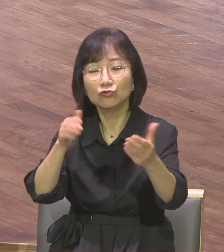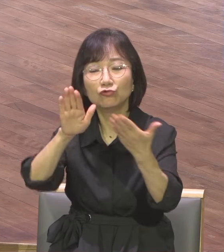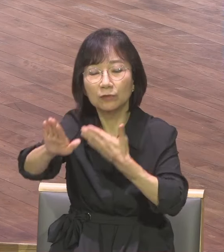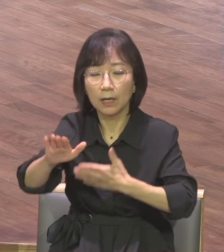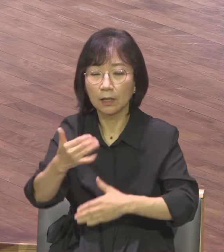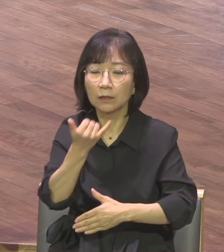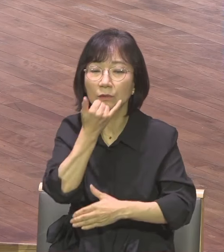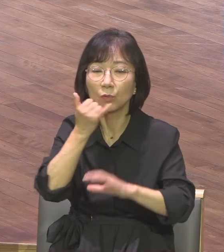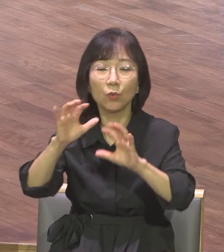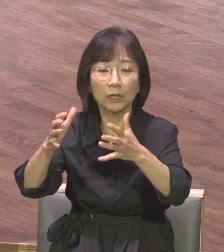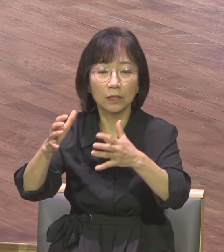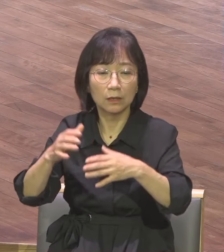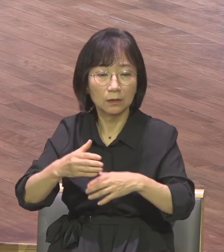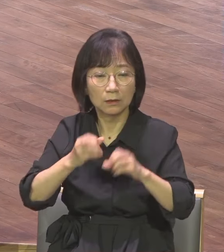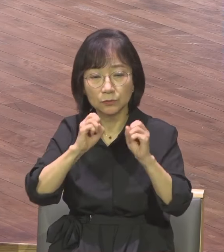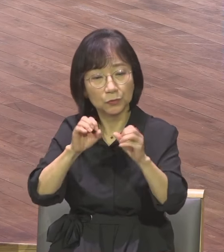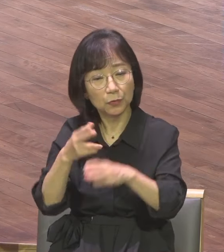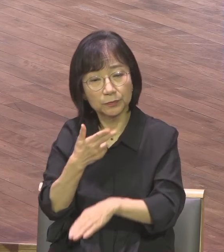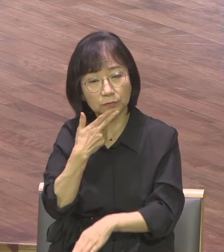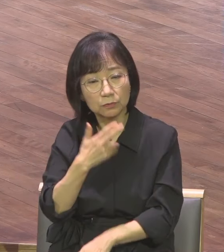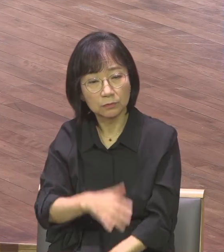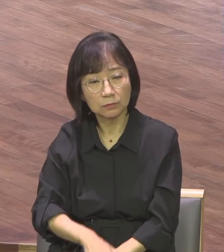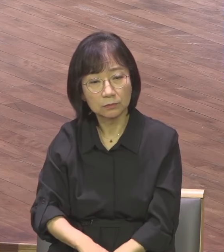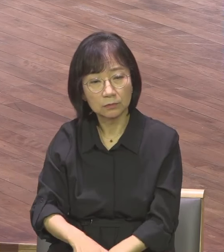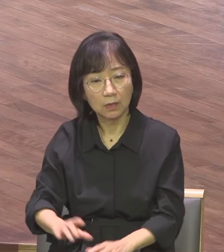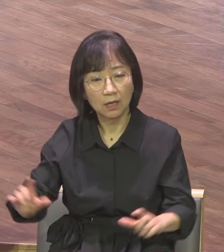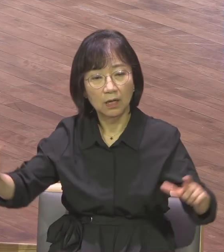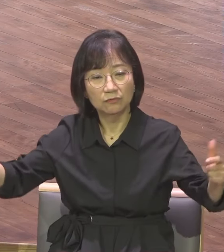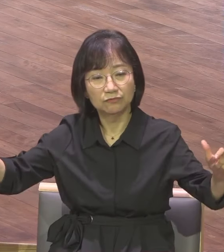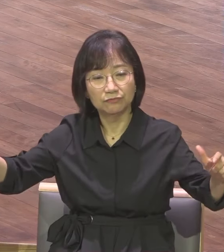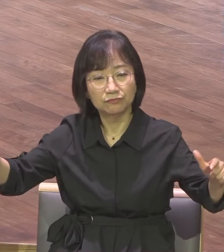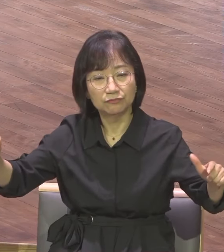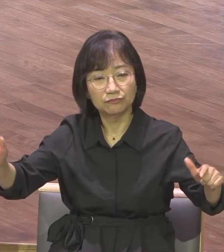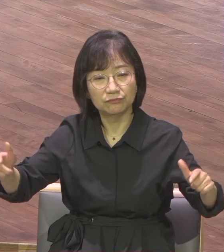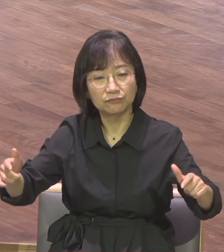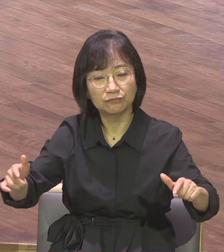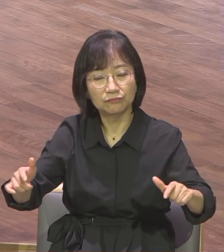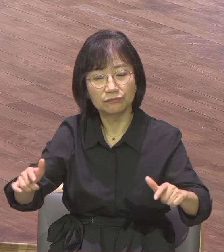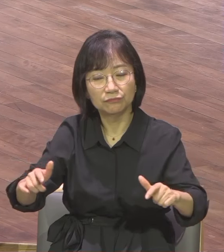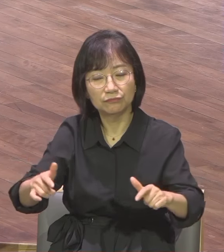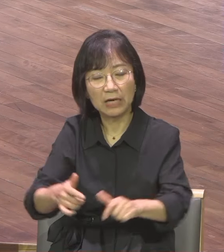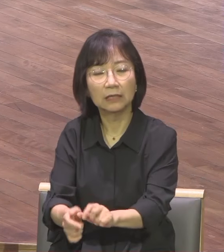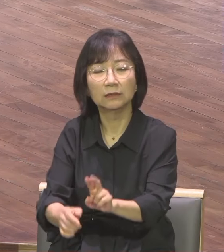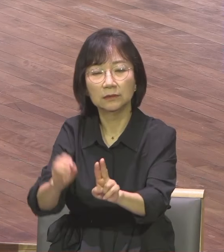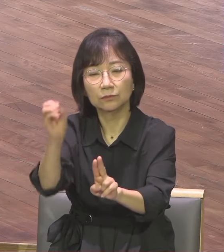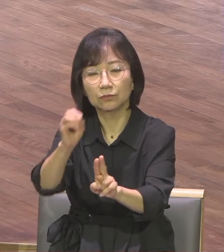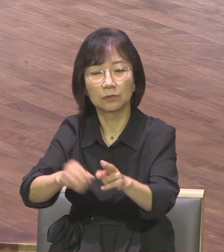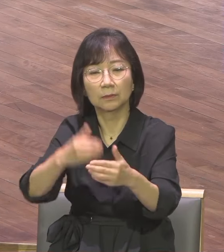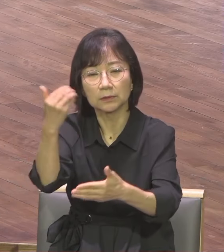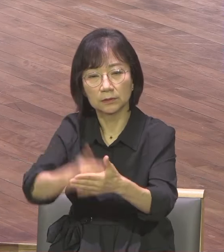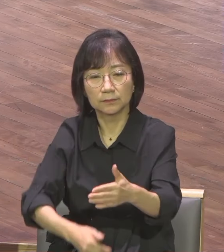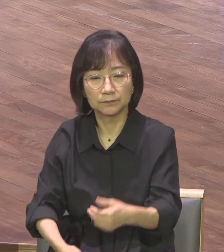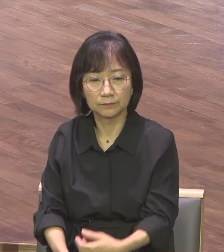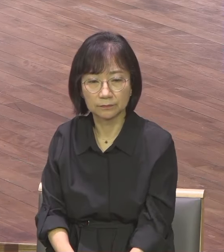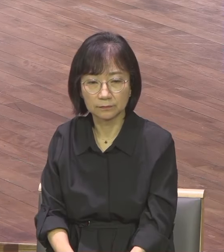한국교회가 전도하지 않으면 성교하지 않으면 우리도 그렇게 될 수밖에 없어요 그래서 우리는 성경대로 가는 거예요